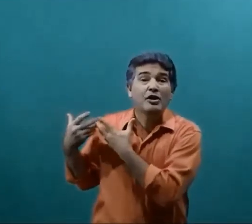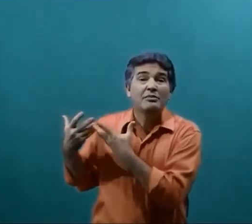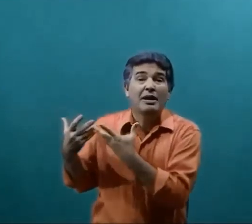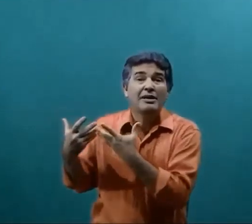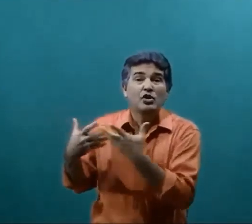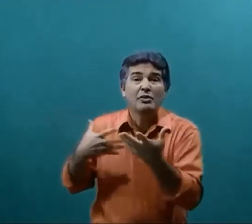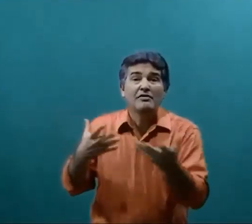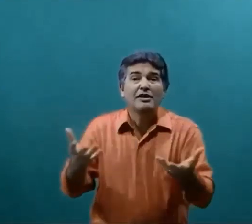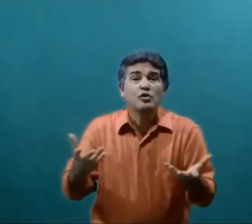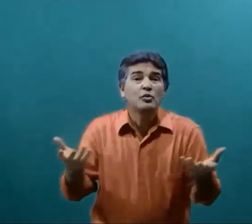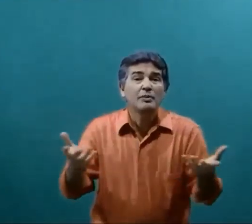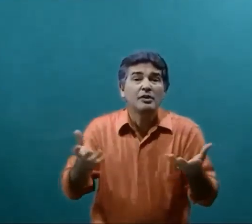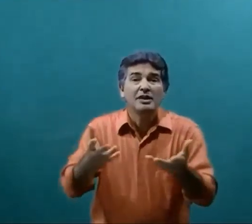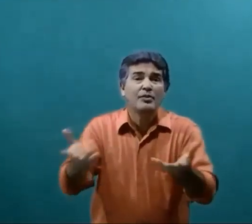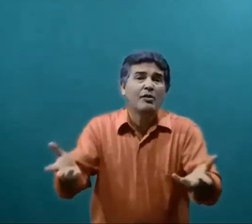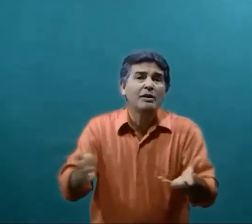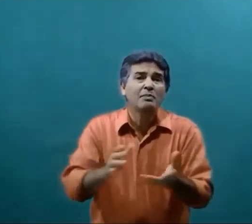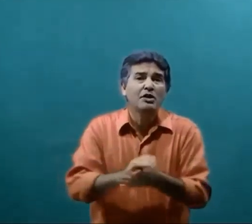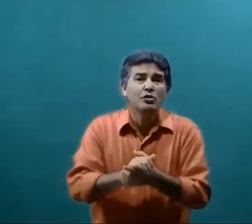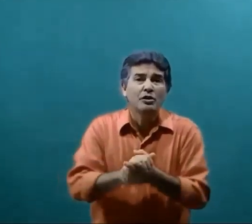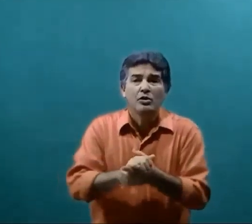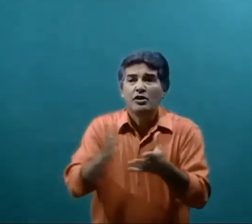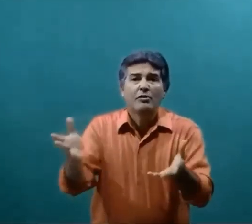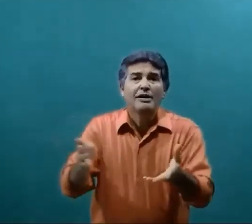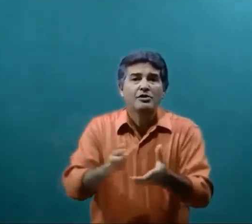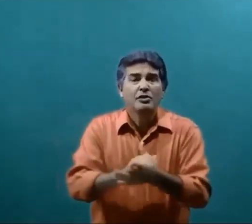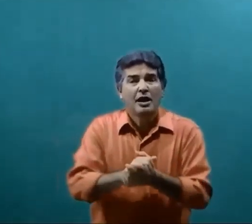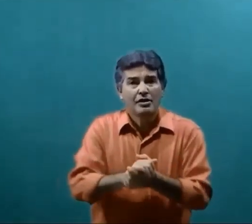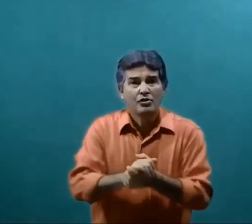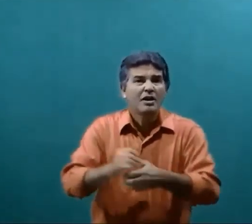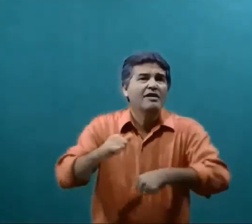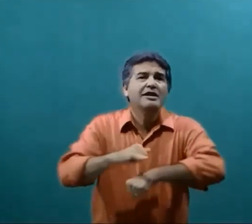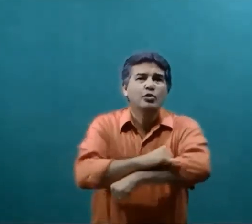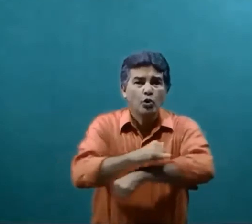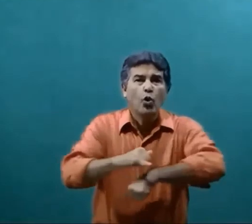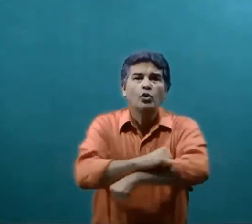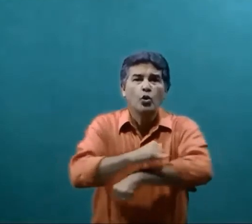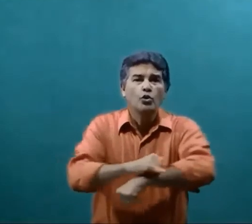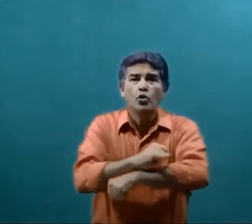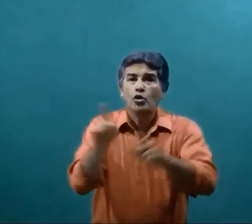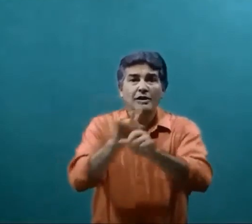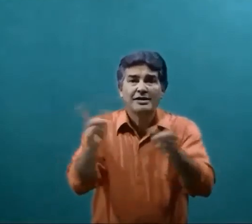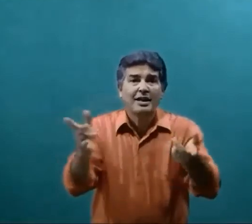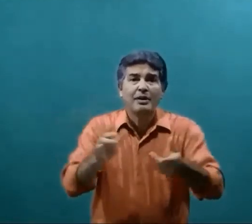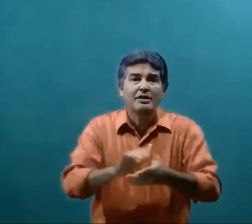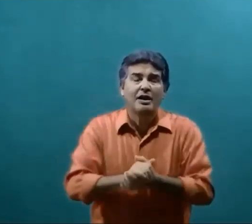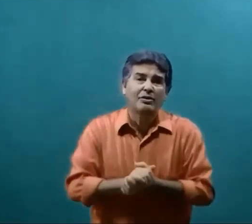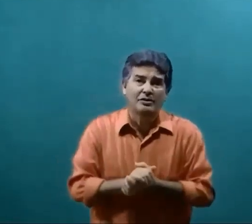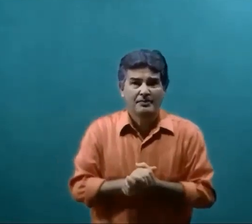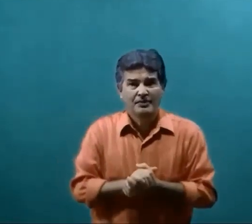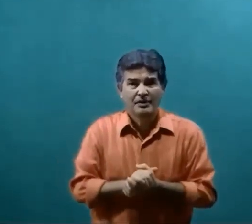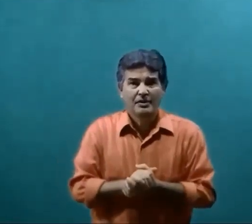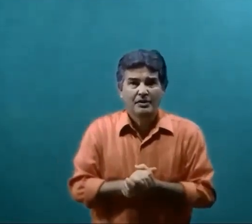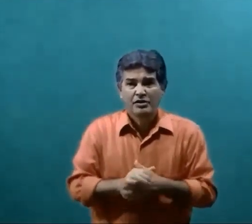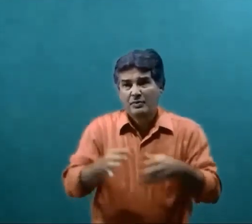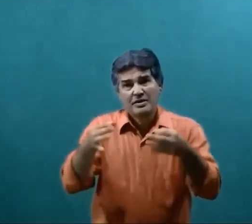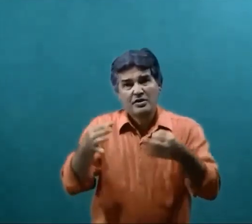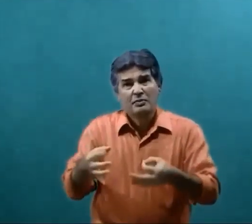só a imagem Como é vai descobrir Por exemplo O é um lipídio O que é um ácido graxo Vai ser tudo gordo Gordo Gordo Necessariamente não Você pode ser uma